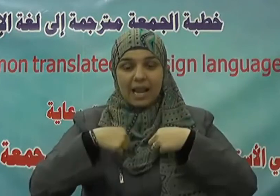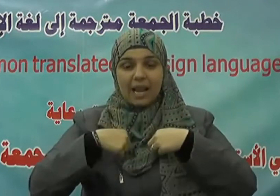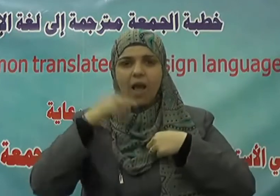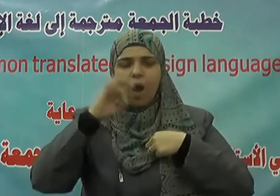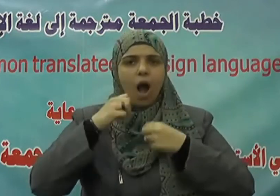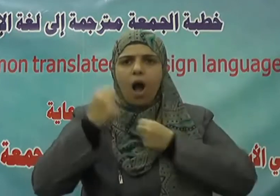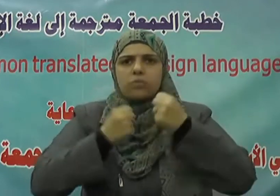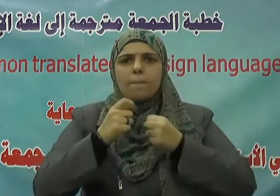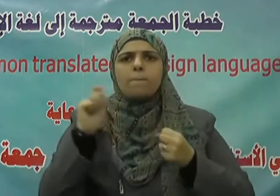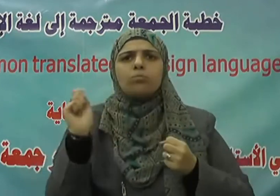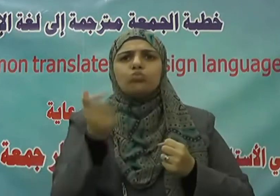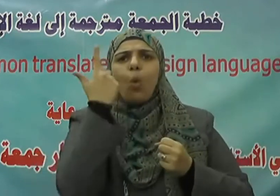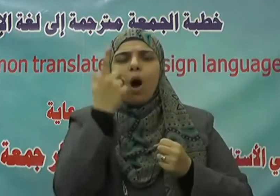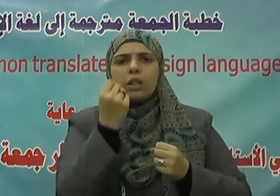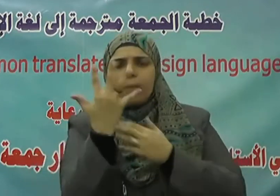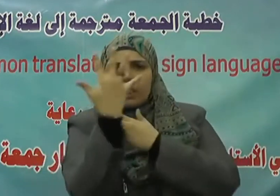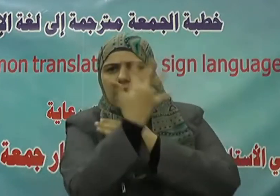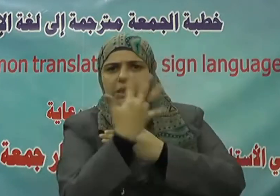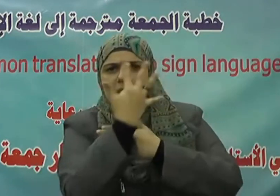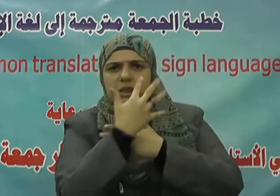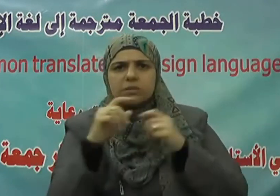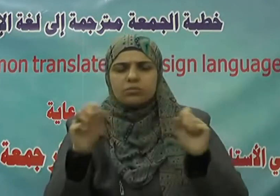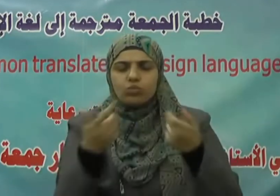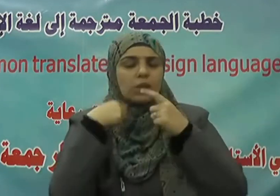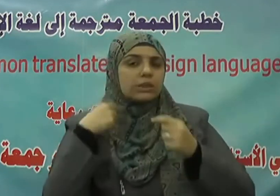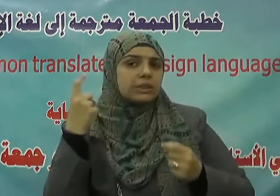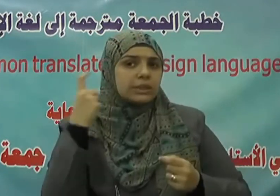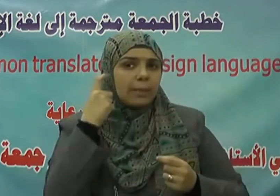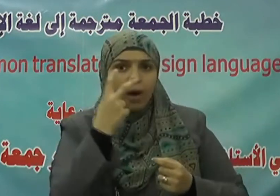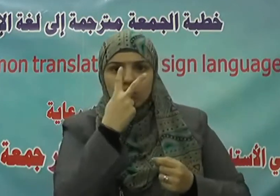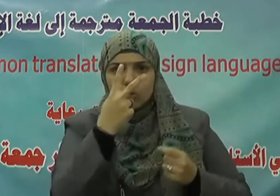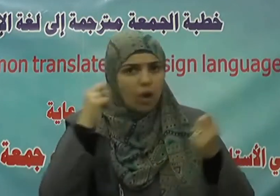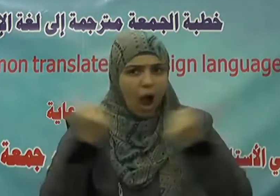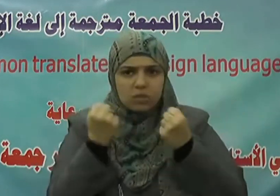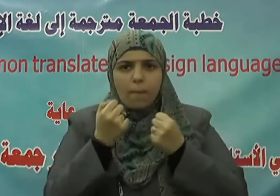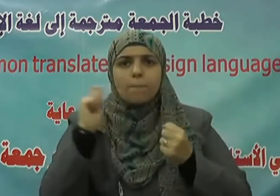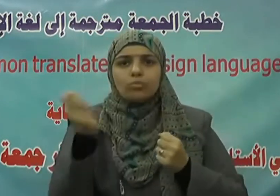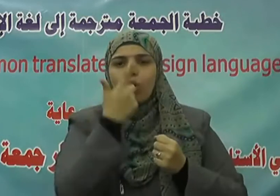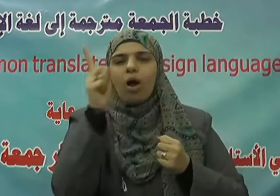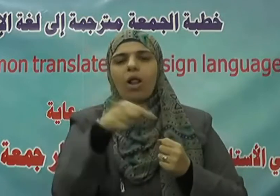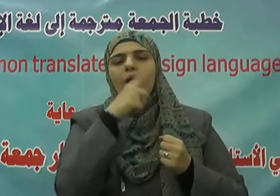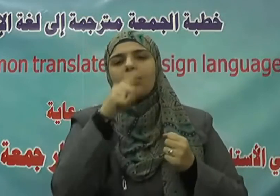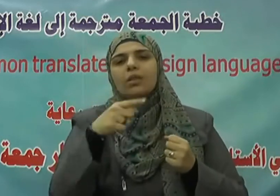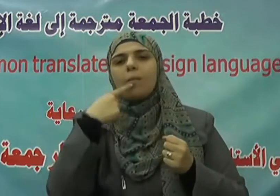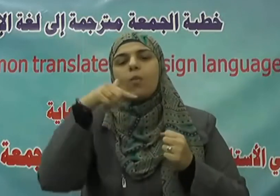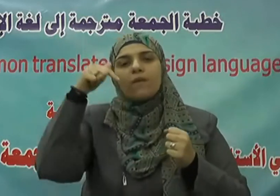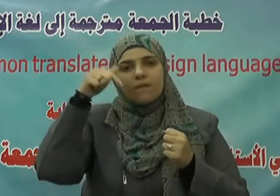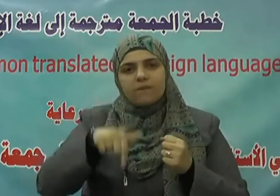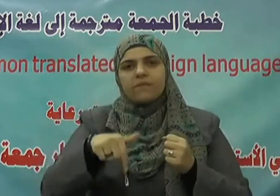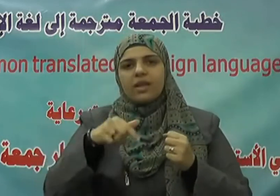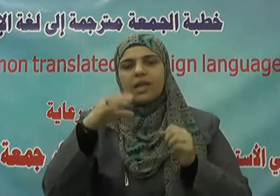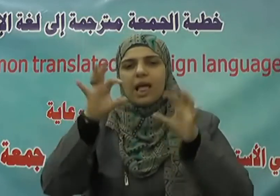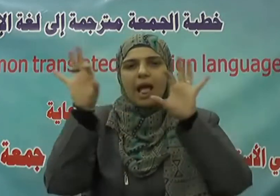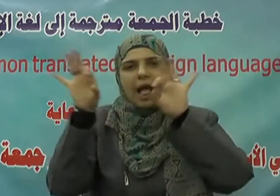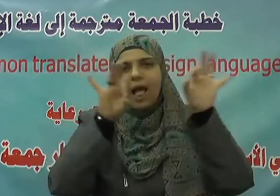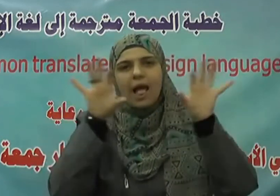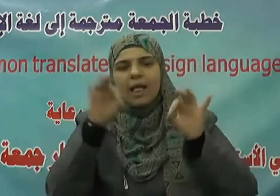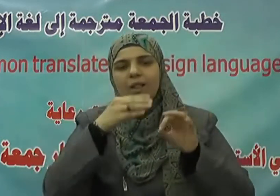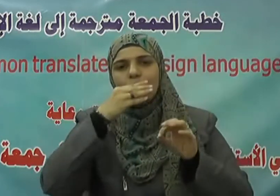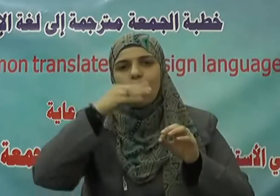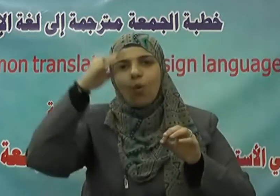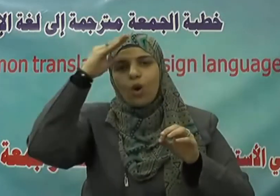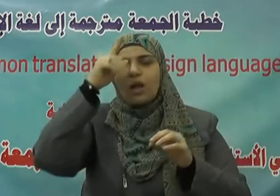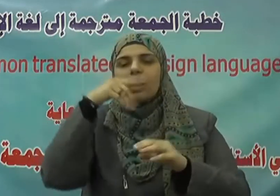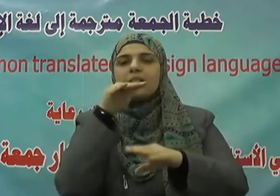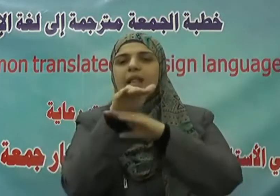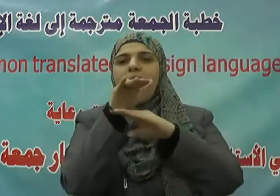وتتأثر بما تسمع وترى وقد جاءت النصوص القرآنية تدعو